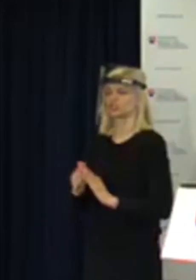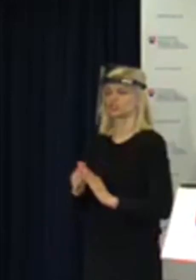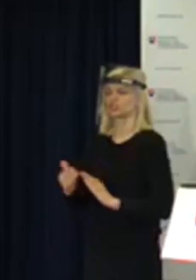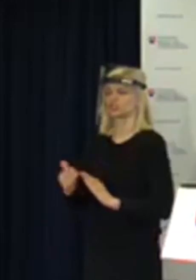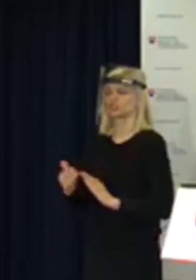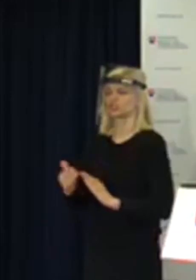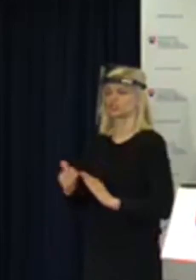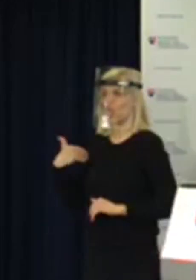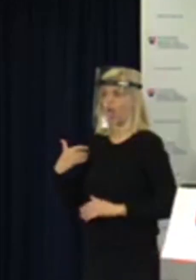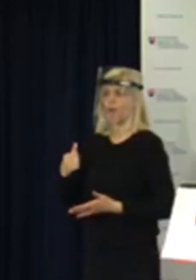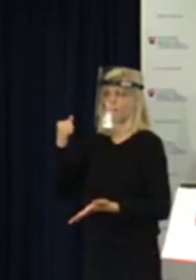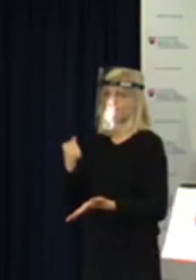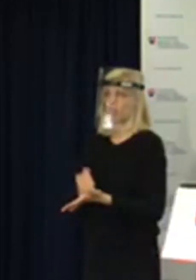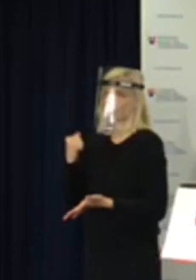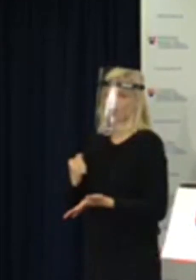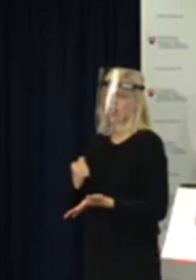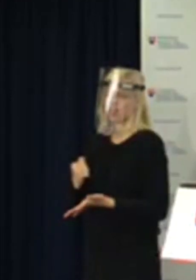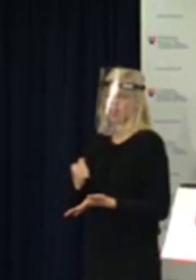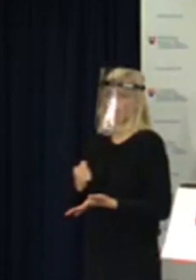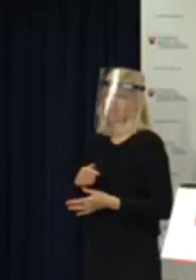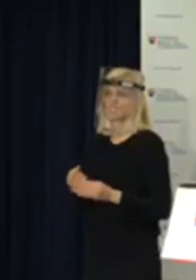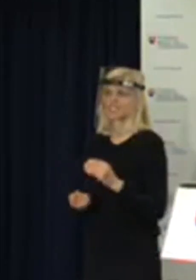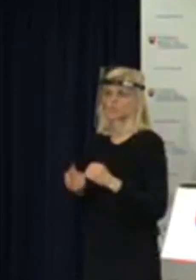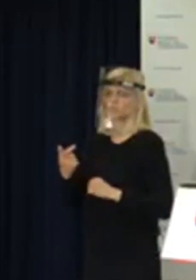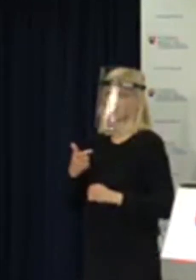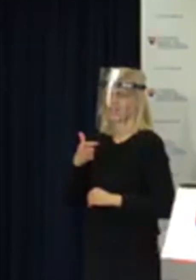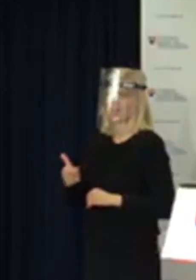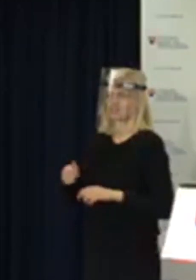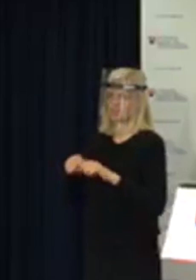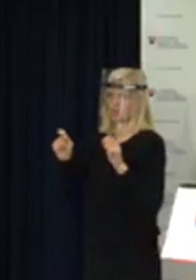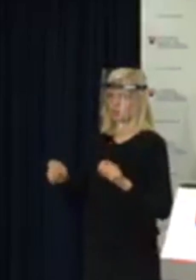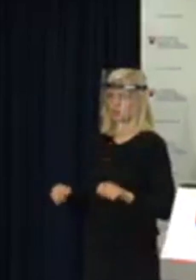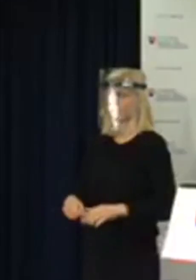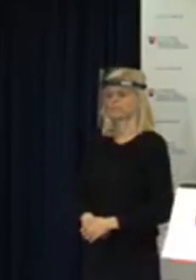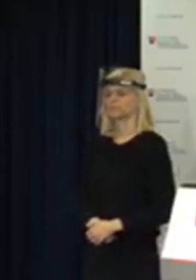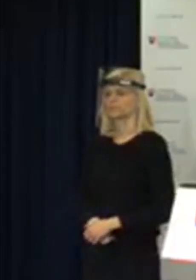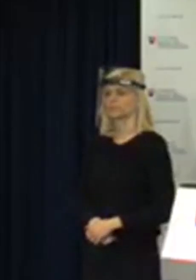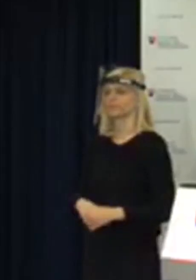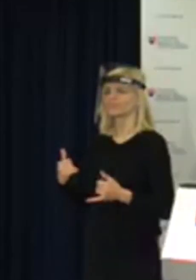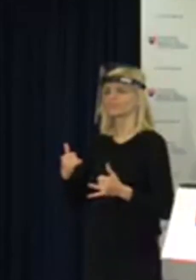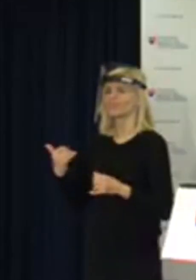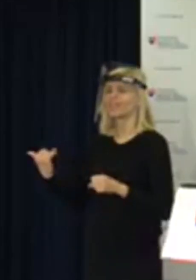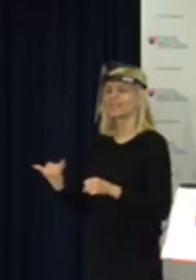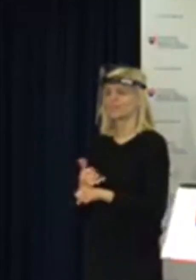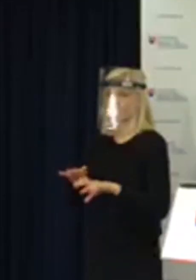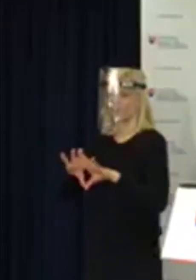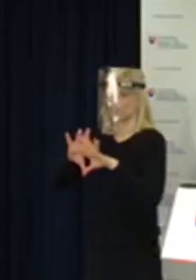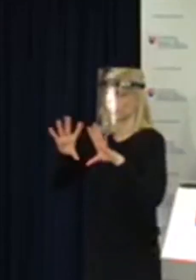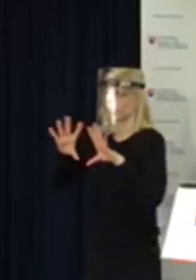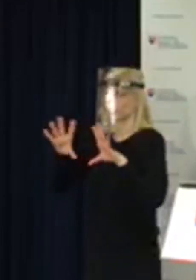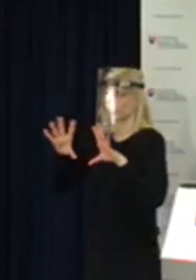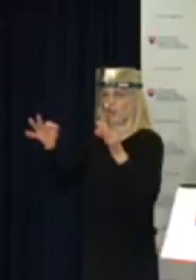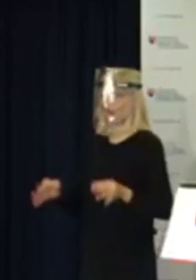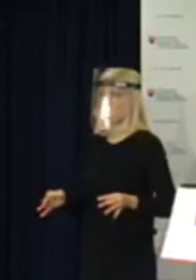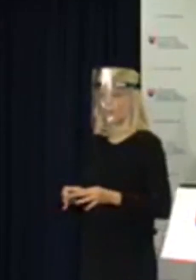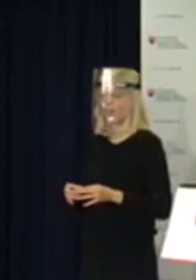externú maturitnej skúšky z cudzieho jazyka. Chýbajú nám vo všetkých týchto dokumentoch a úkonom